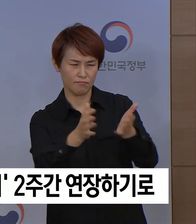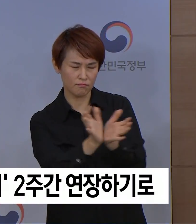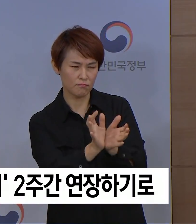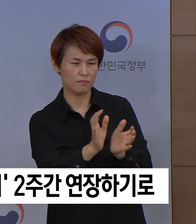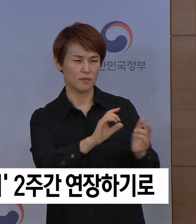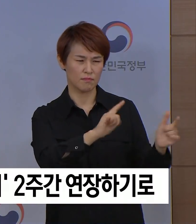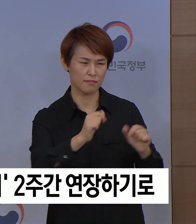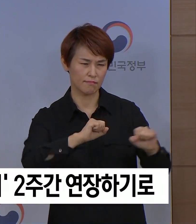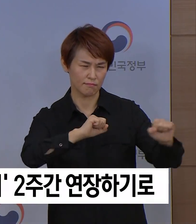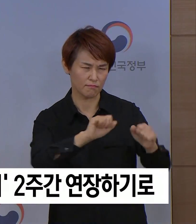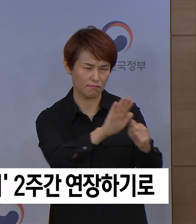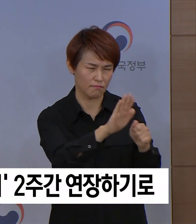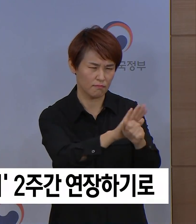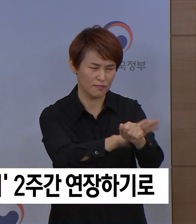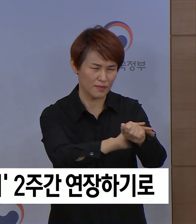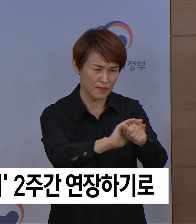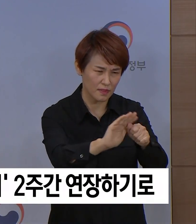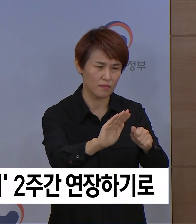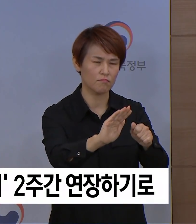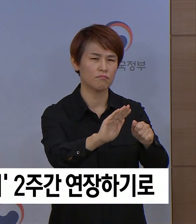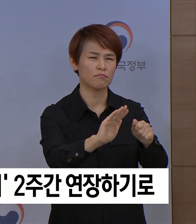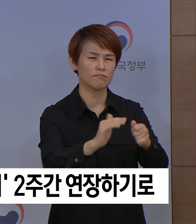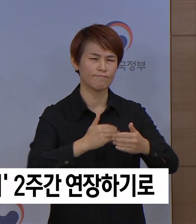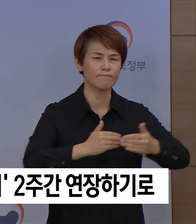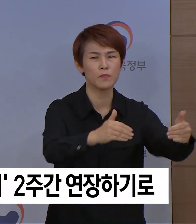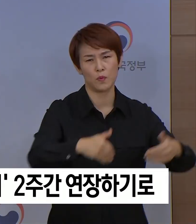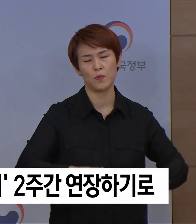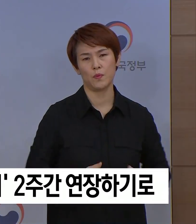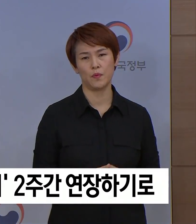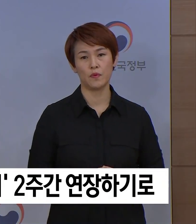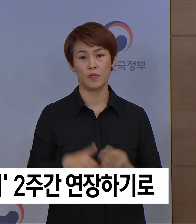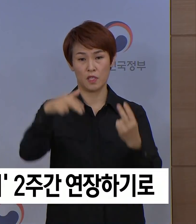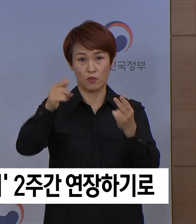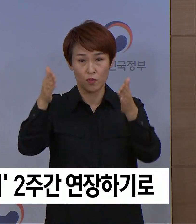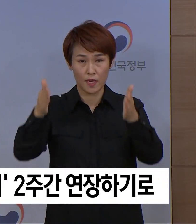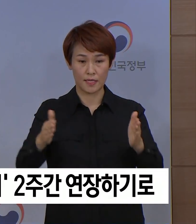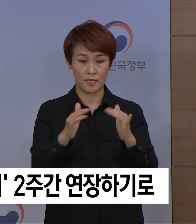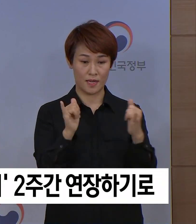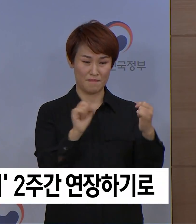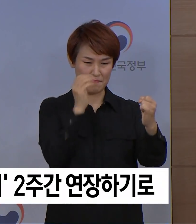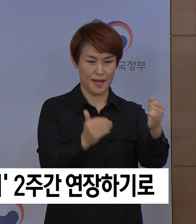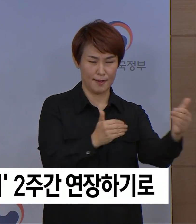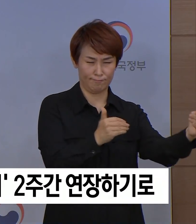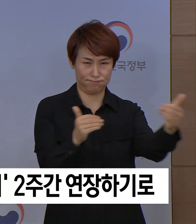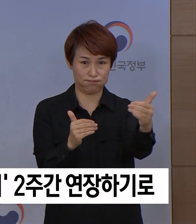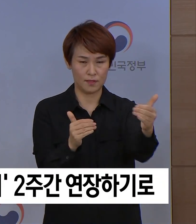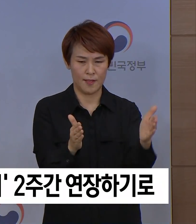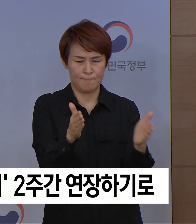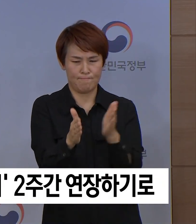2주간의 사회적 그리두기 기간을 통해 이러한 목표를 반드시 달성해야 합니다.